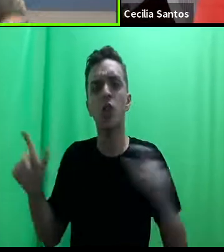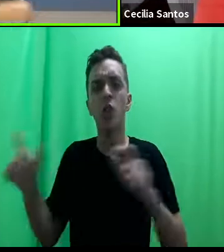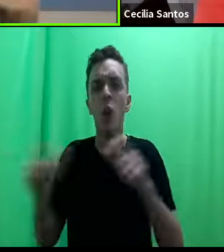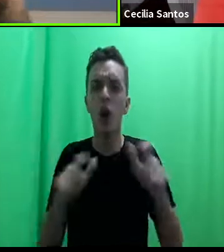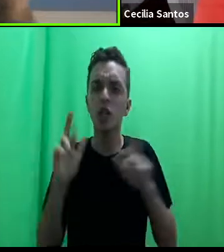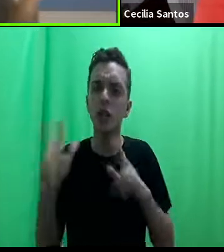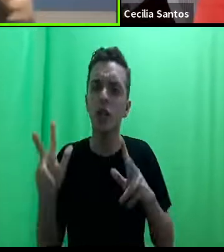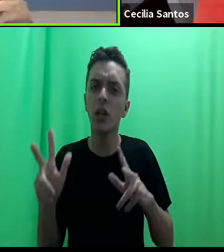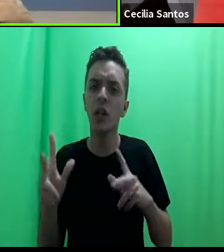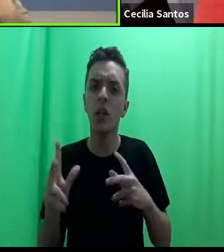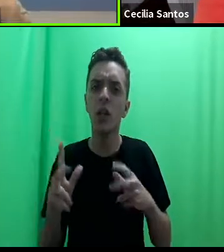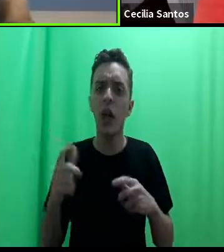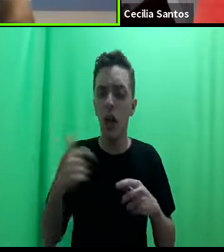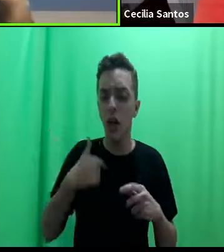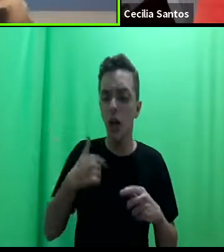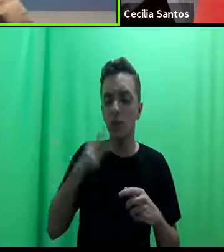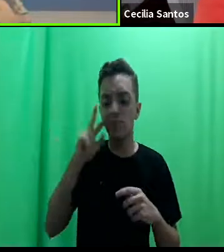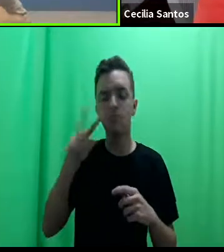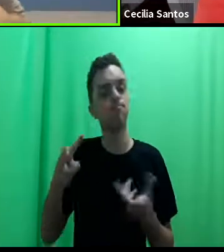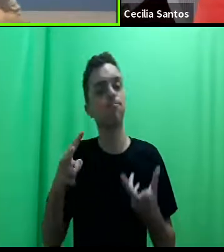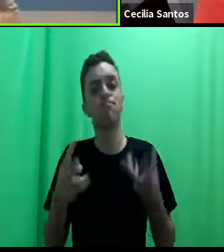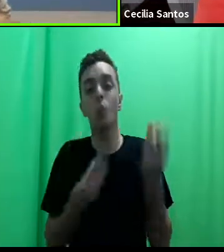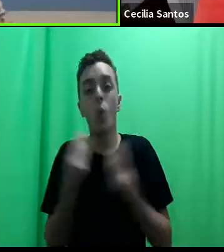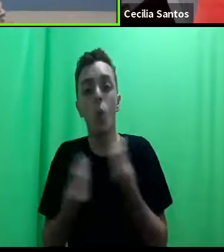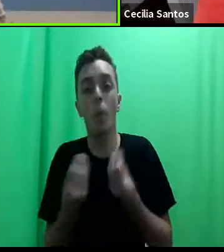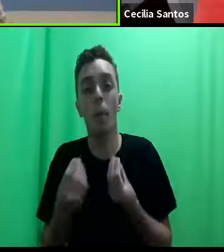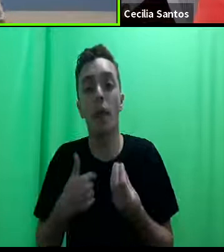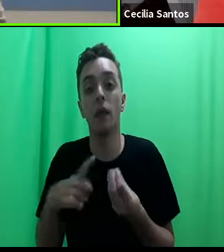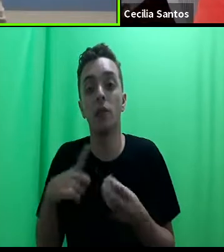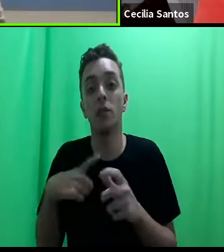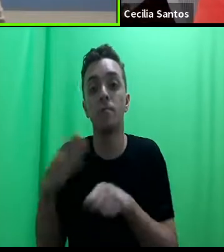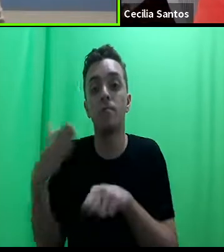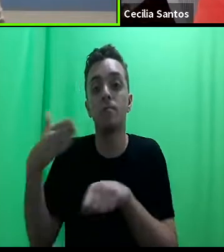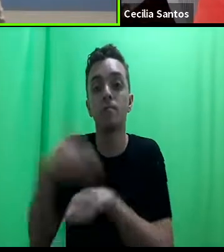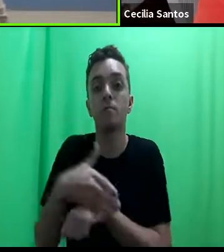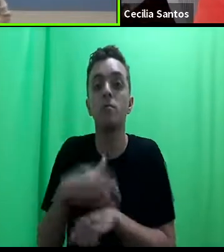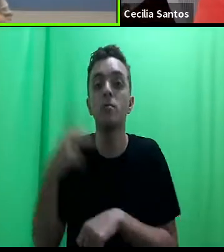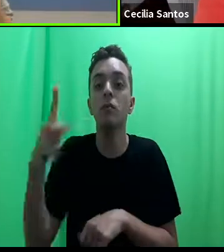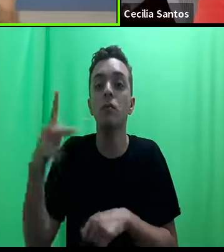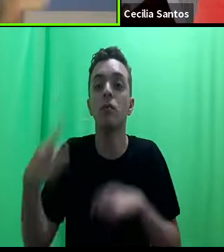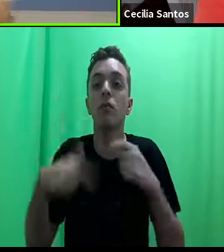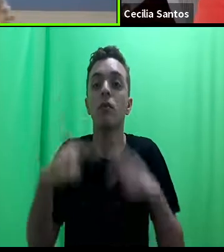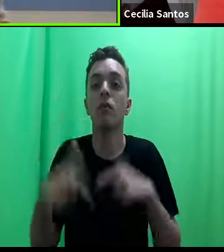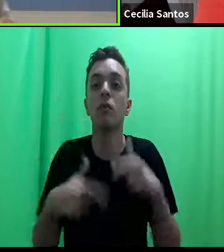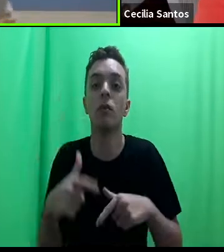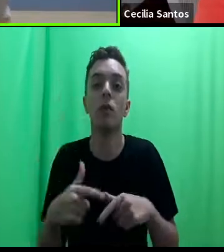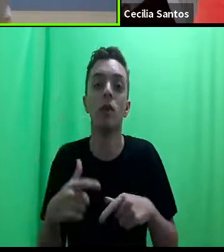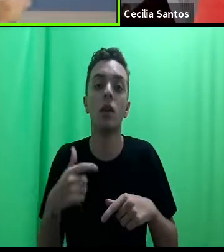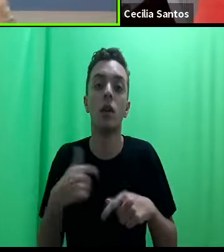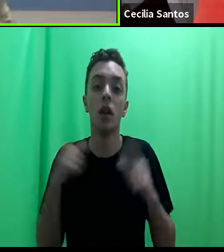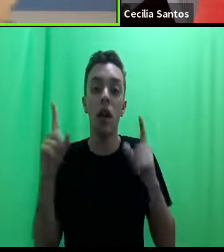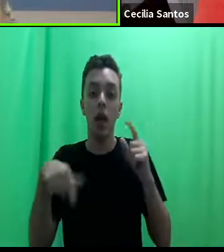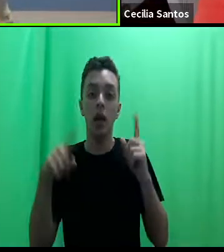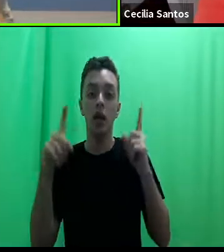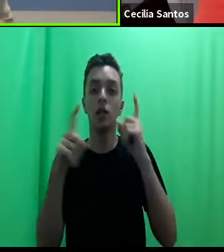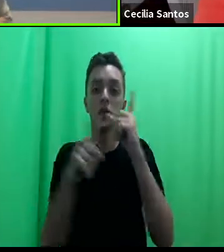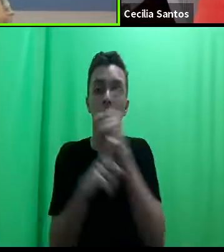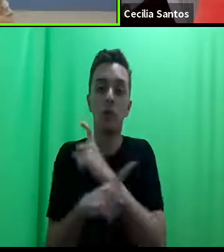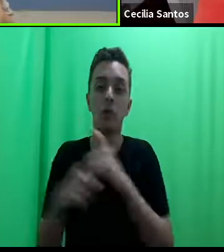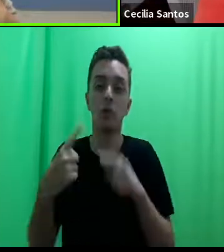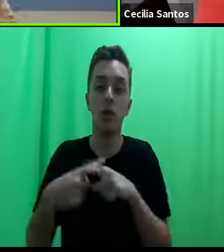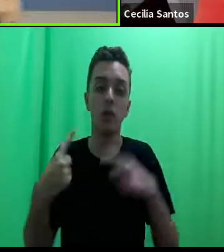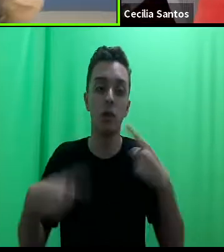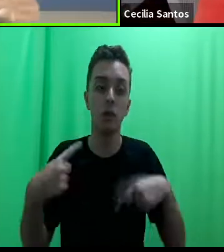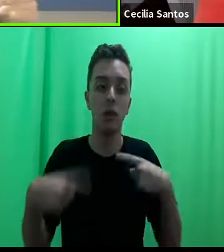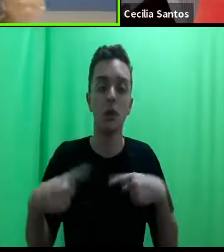Isso foi uma coisa que me encantou também quando tive acesso aos seus trabalhos e que é difícil, é debate que a gente acaba tendo que passar em direitos